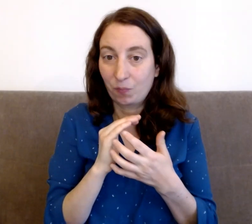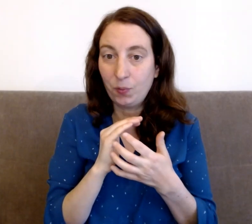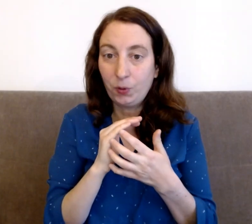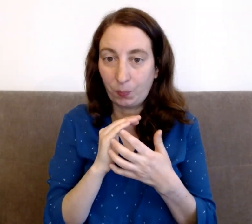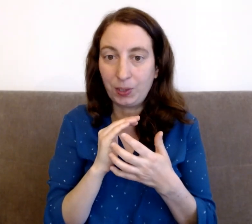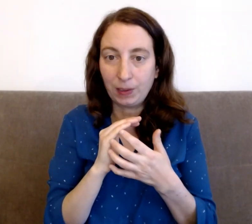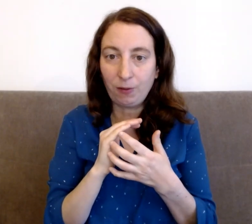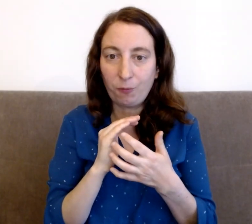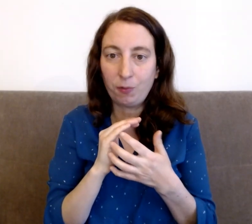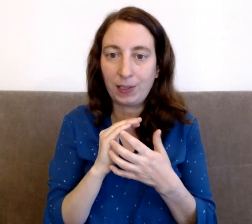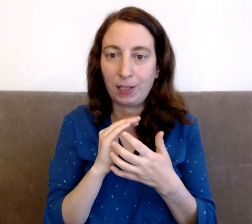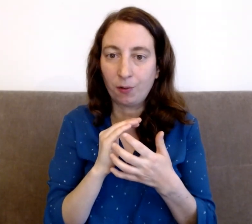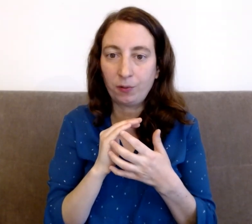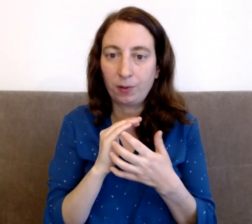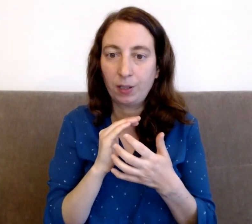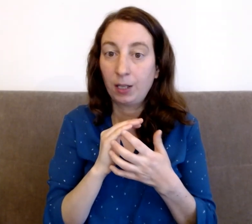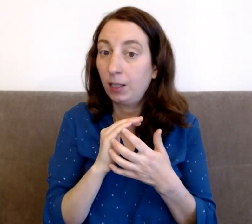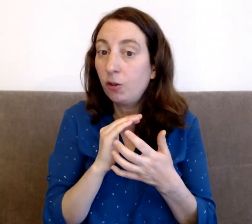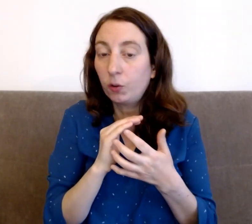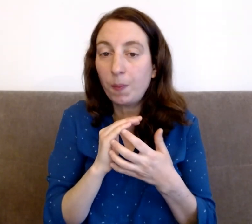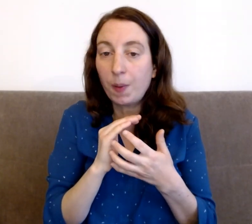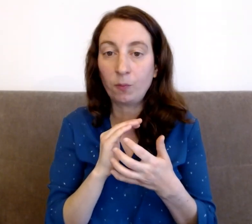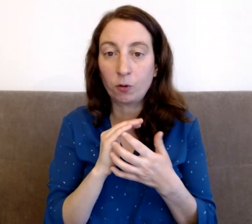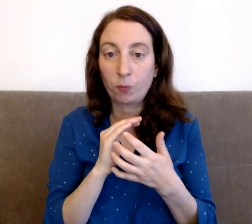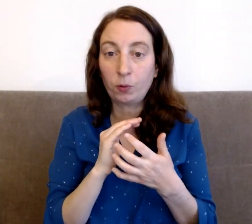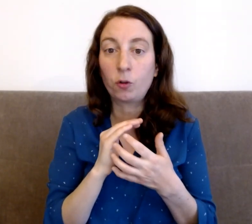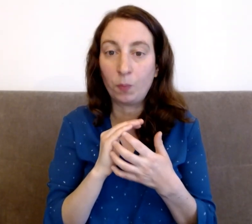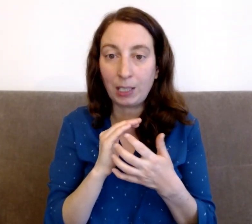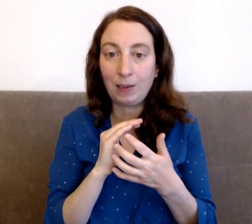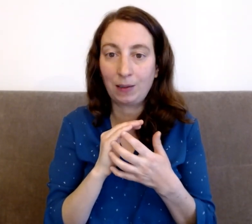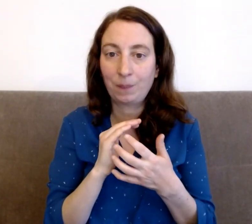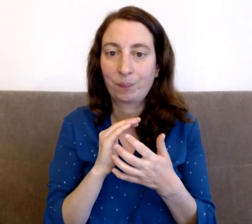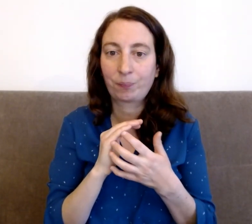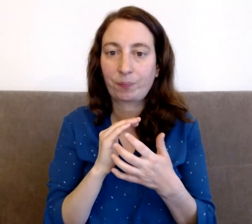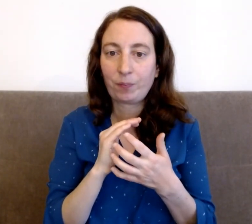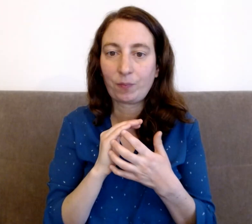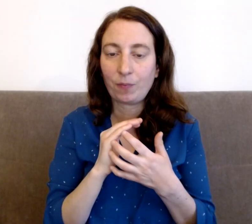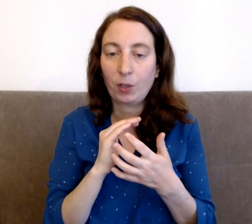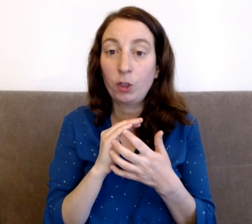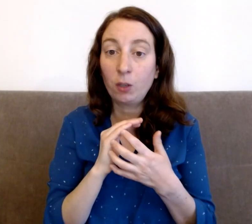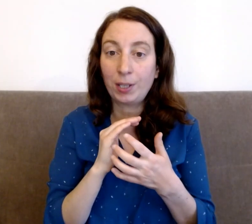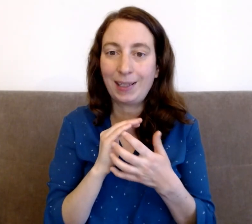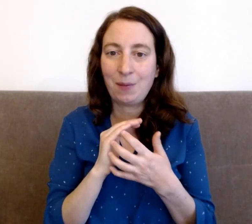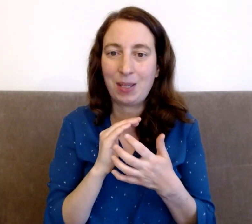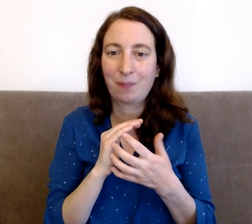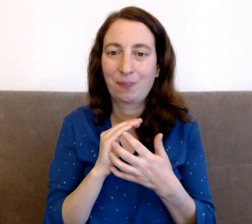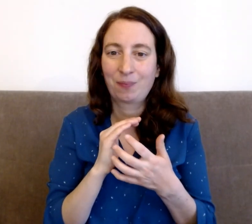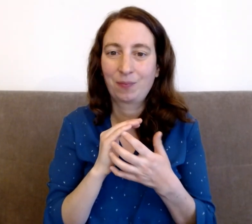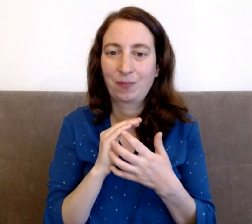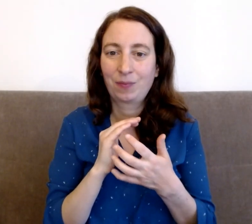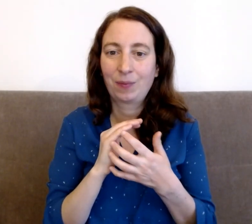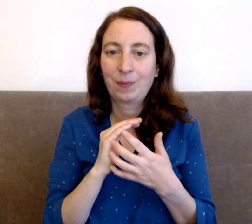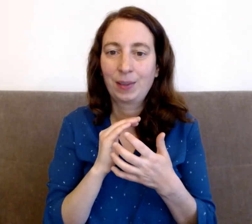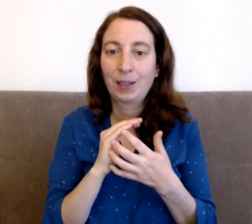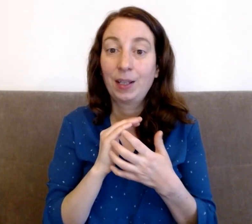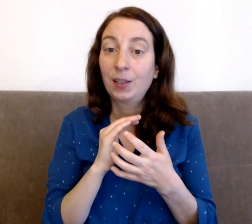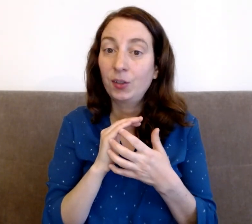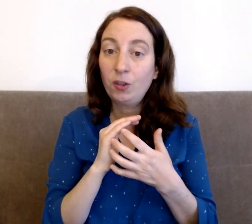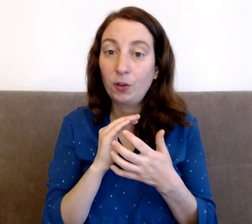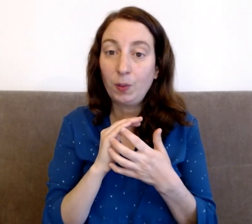plus positive, plus aidante. Qui je suis par exemple quand je pense que je mérite. Que j'ai le droit d'être aimée. Qui je suis quand